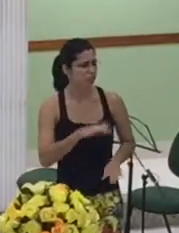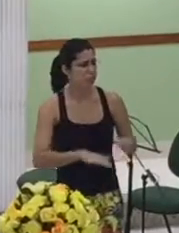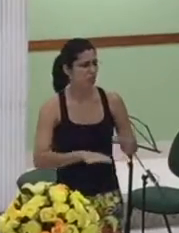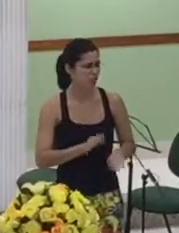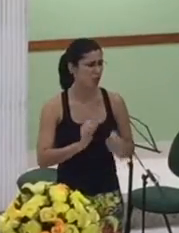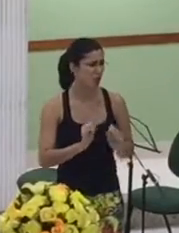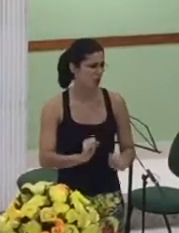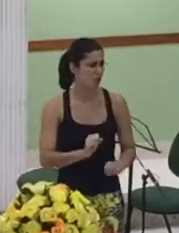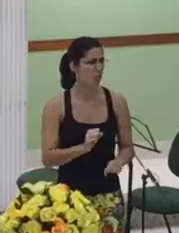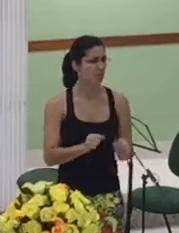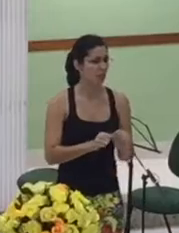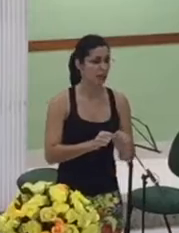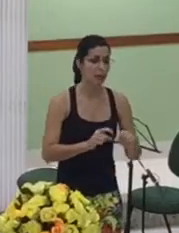fazer a coisa certa